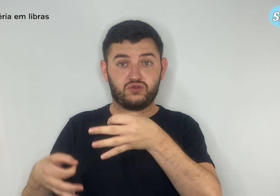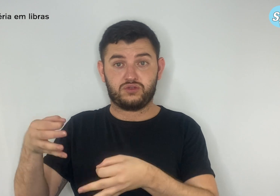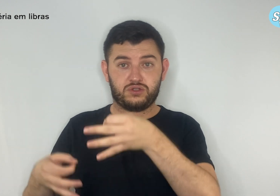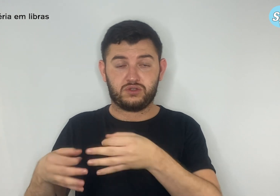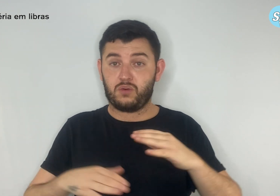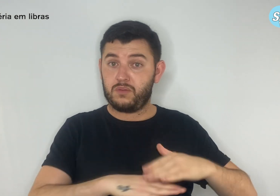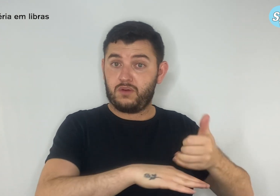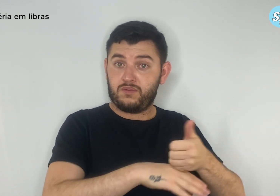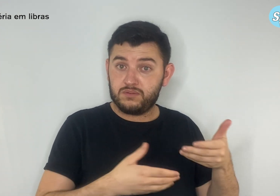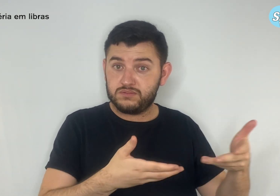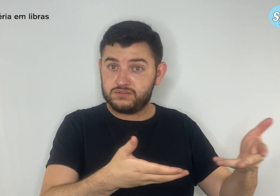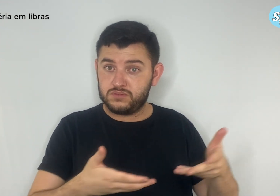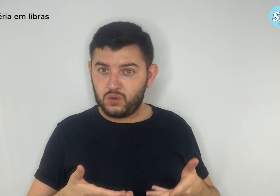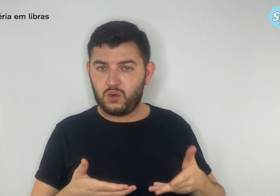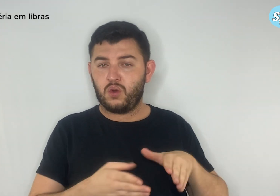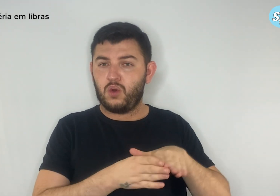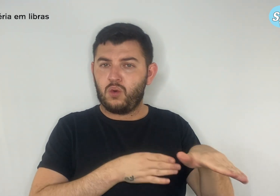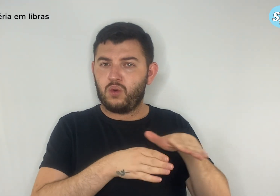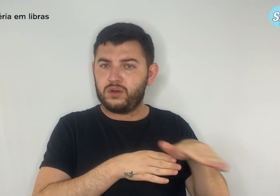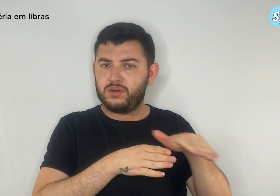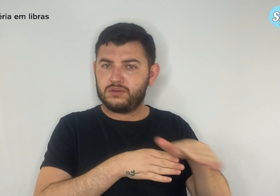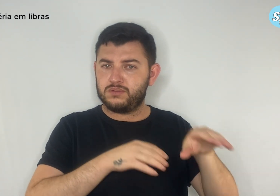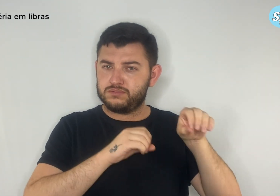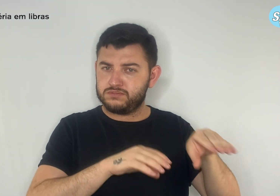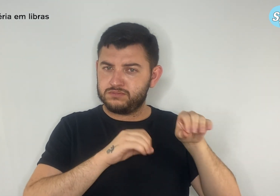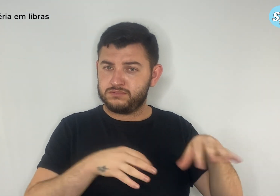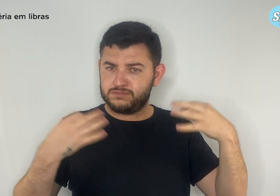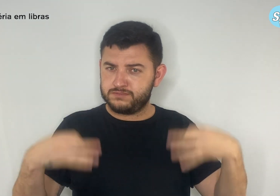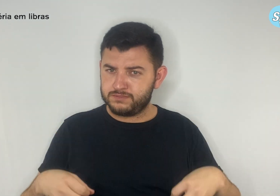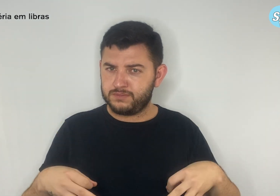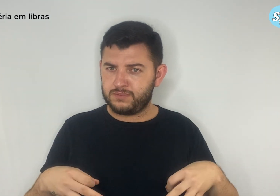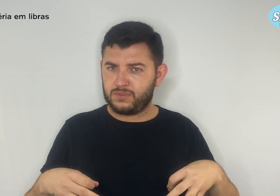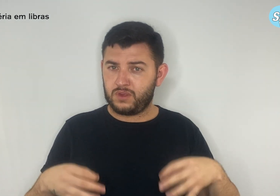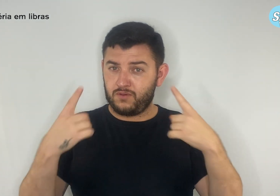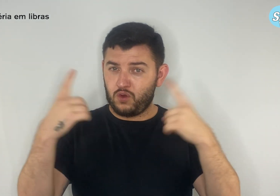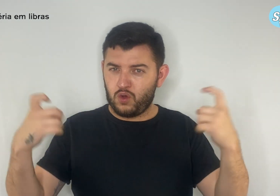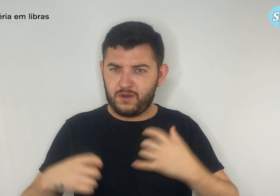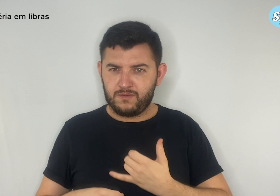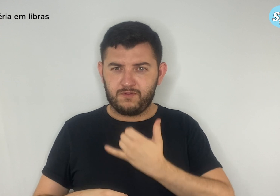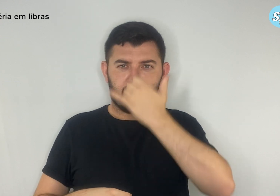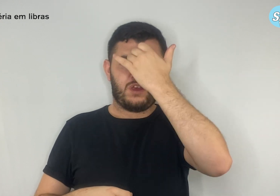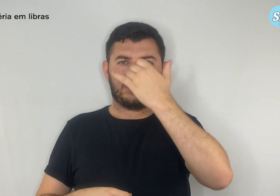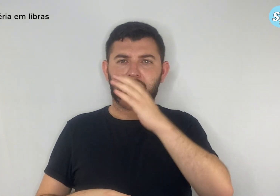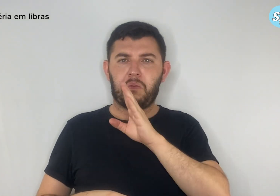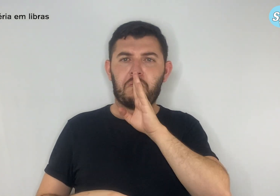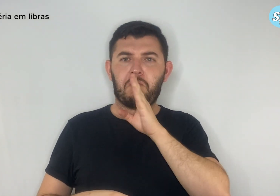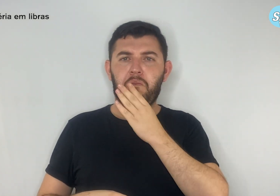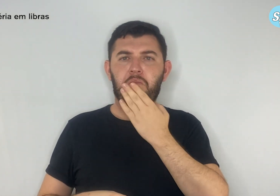as orientações necessárias. Nenhuma vítima de violência ficará silenciada, muito